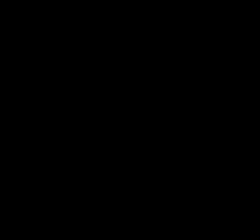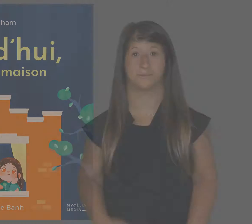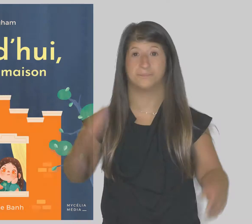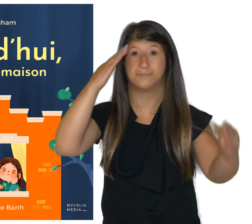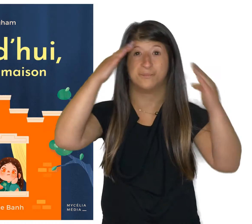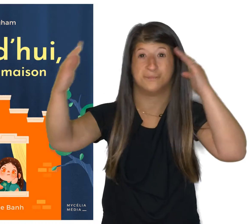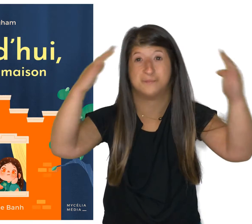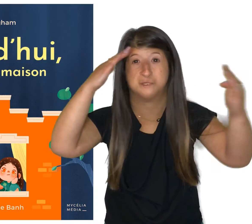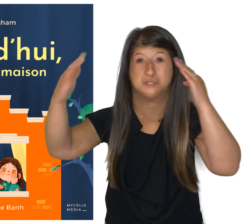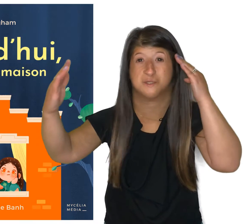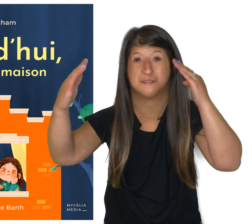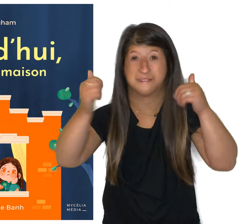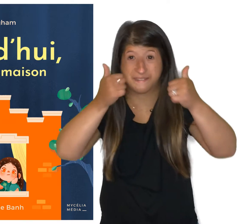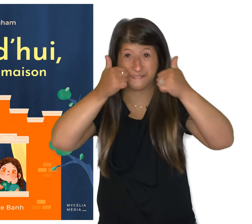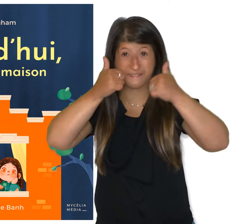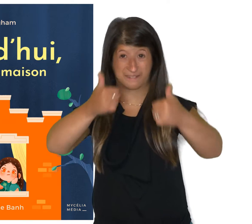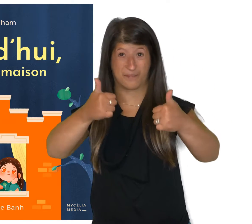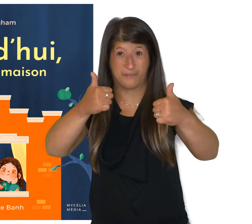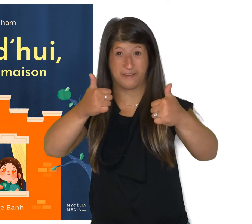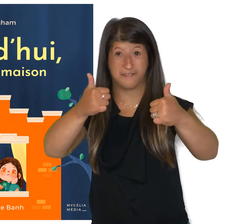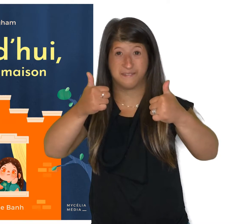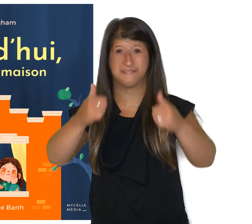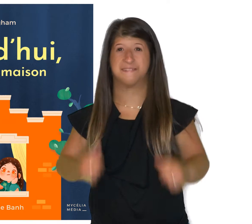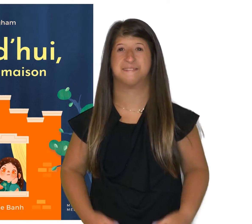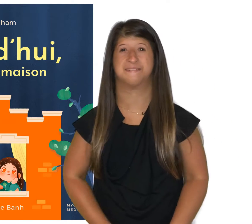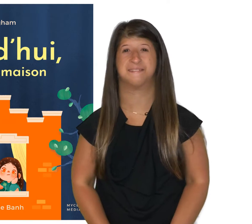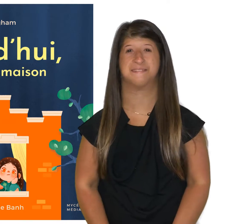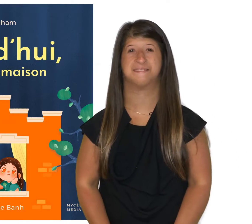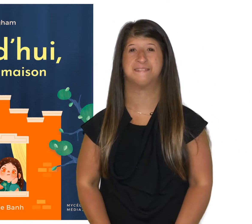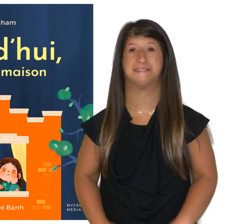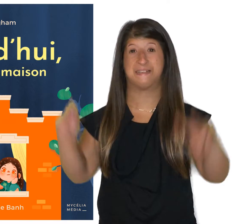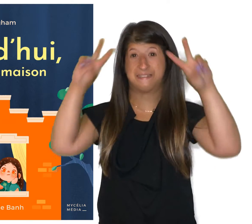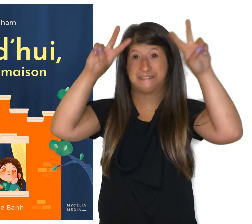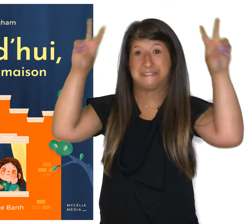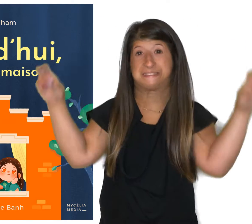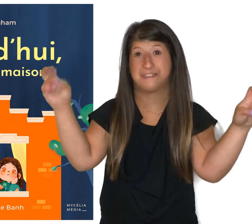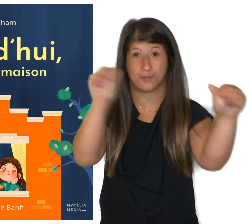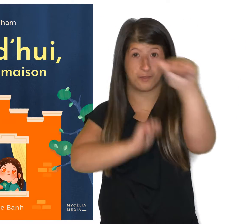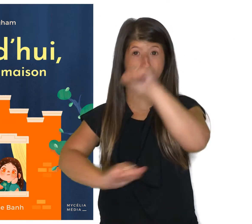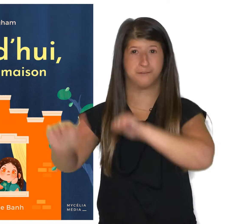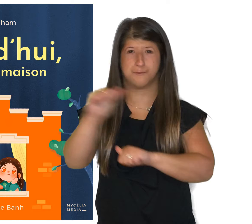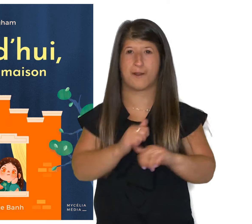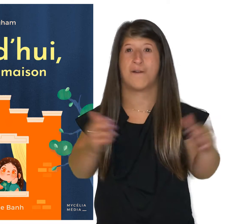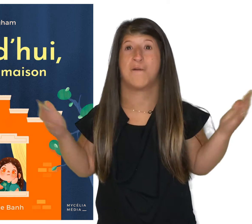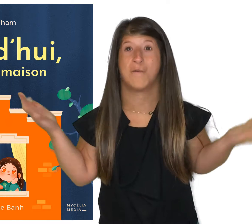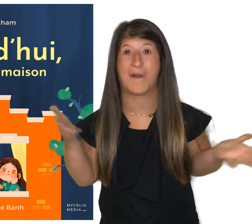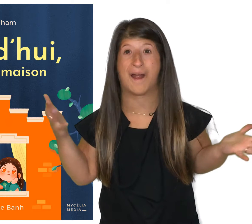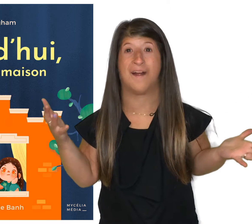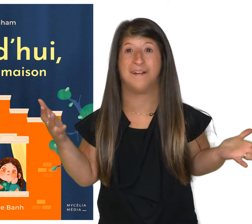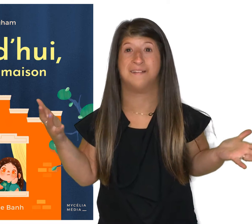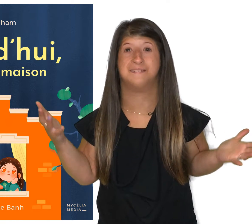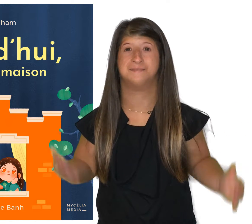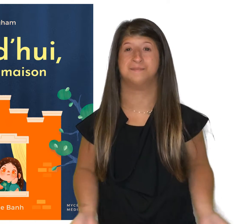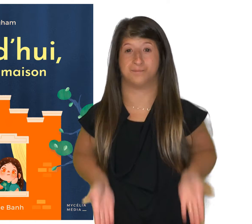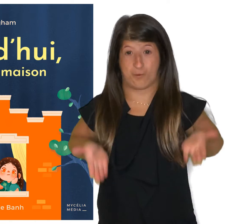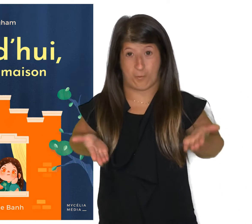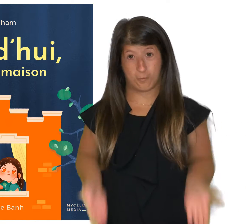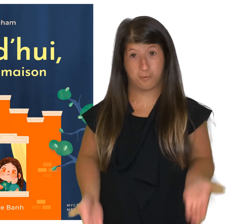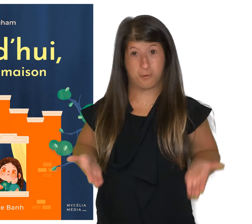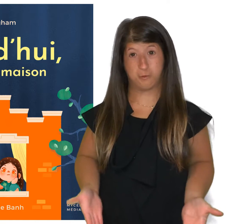Bonjour, ça va bien? Le titre de l'histoire, c'est quoi? Aujourd'hui, on reste